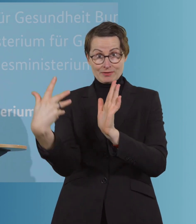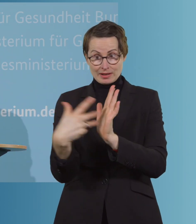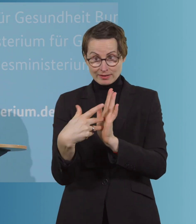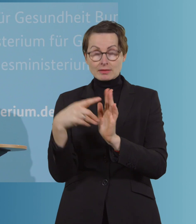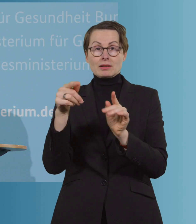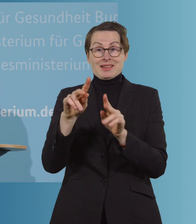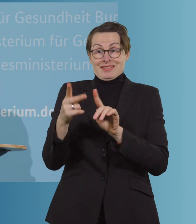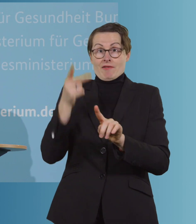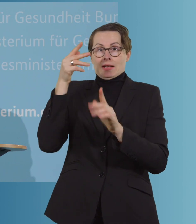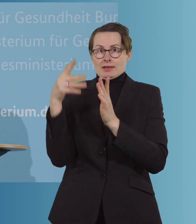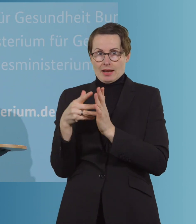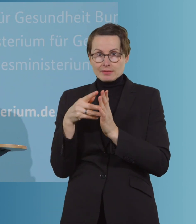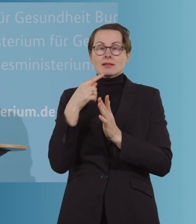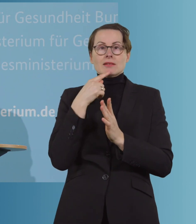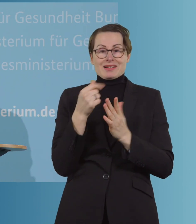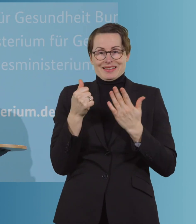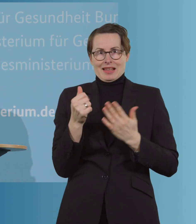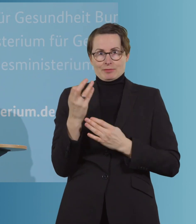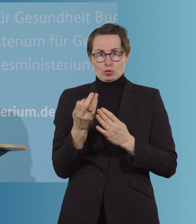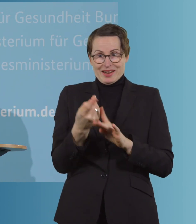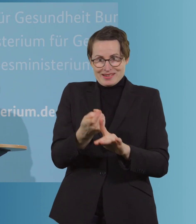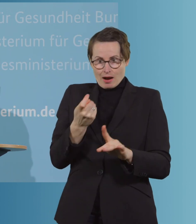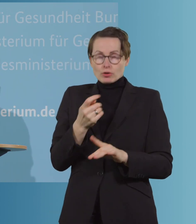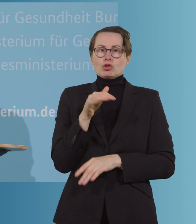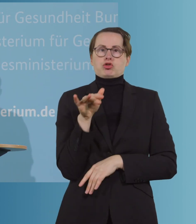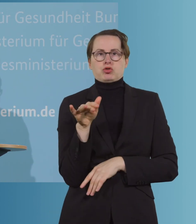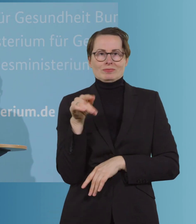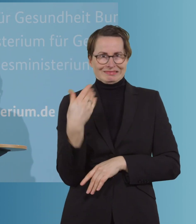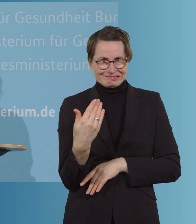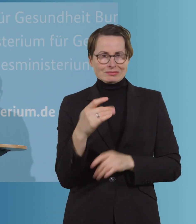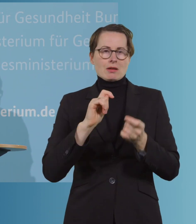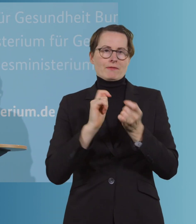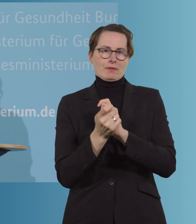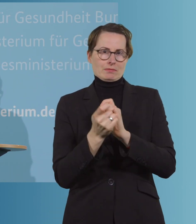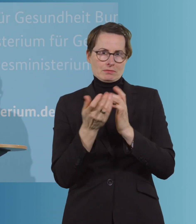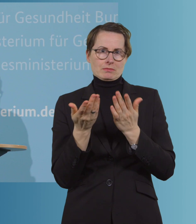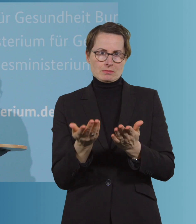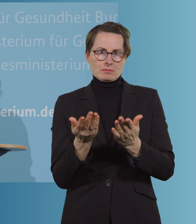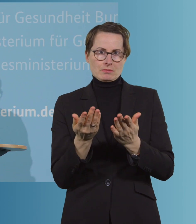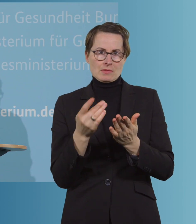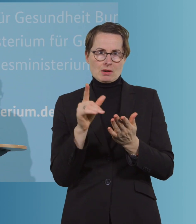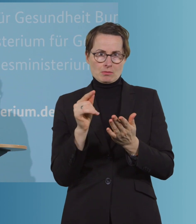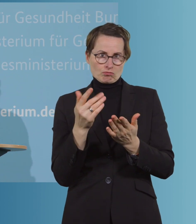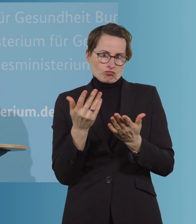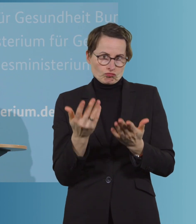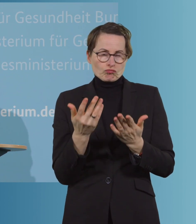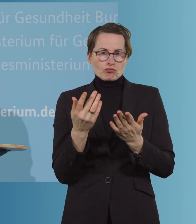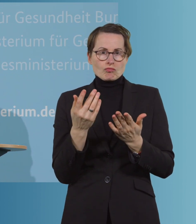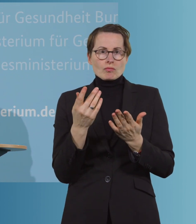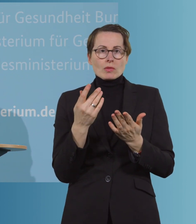Virus, diese Virusmutation, diese Virusvariante dann hatten, die sie infiziert hat, haben. Das sind die aktuellsten